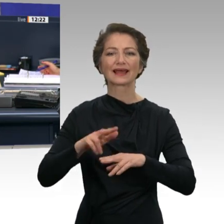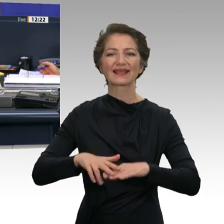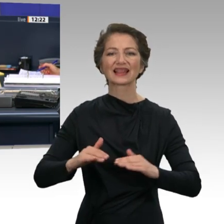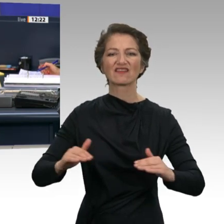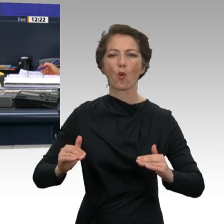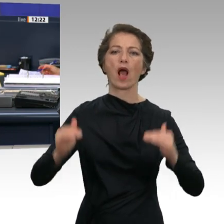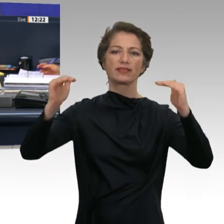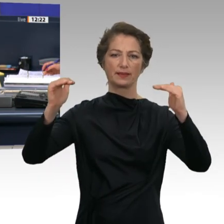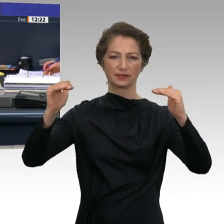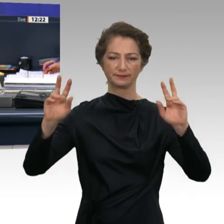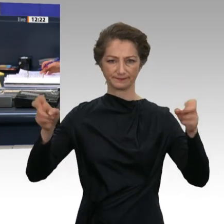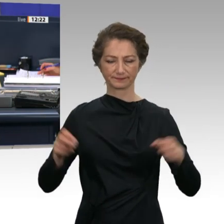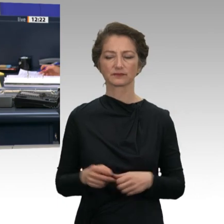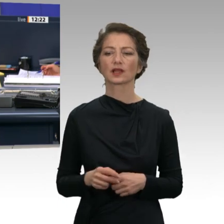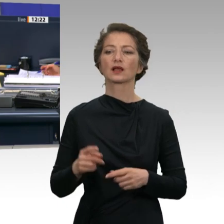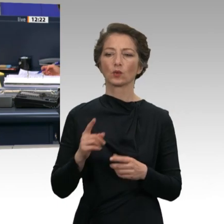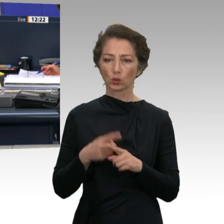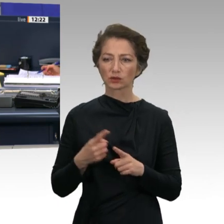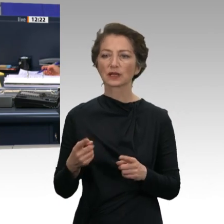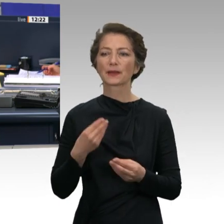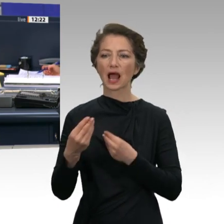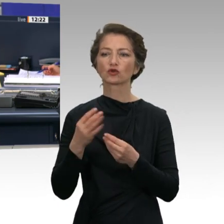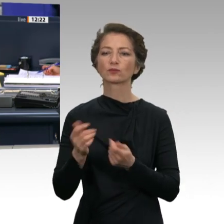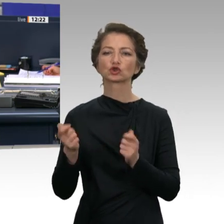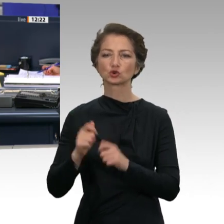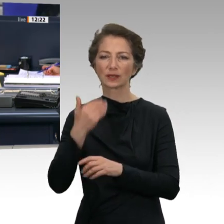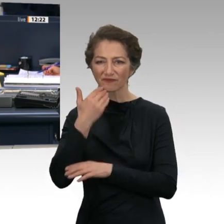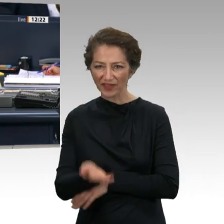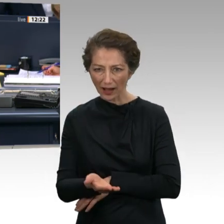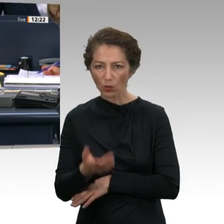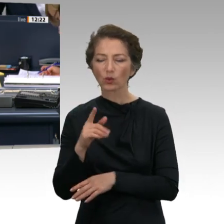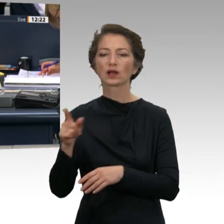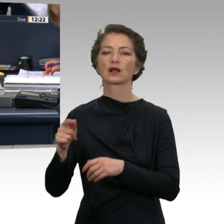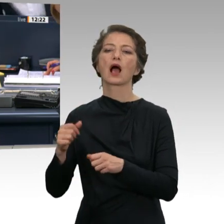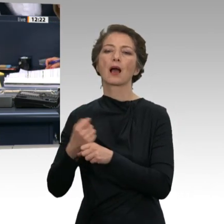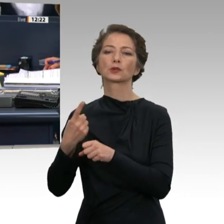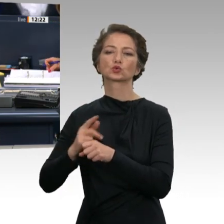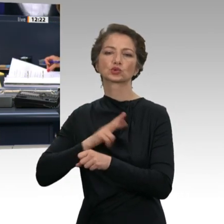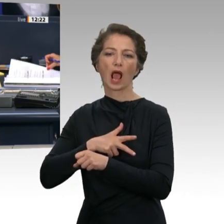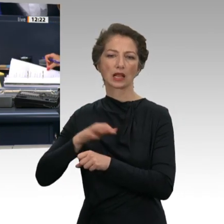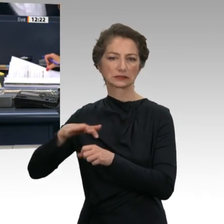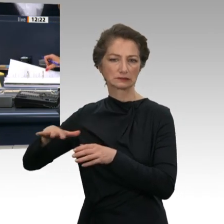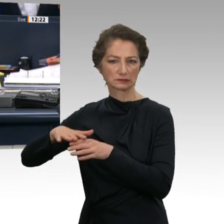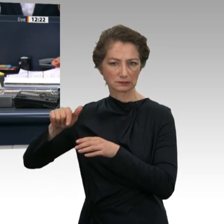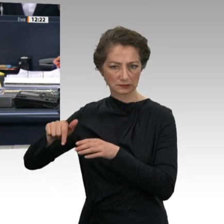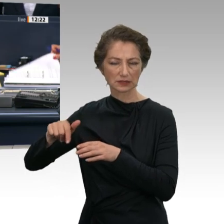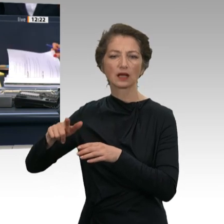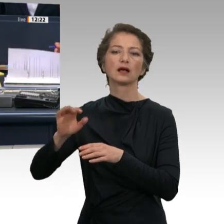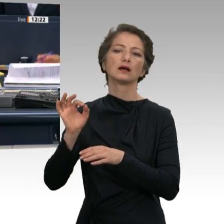Beratung der Beschlussempfehlung des Ausschusses für Arbeit und Soziales mit dem Antrag der Fraktion Bündnis 90 Die Grünen mit dem Titel